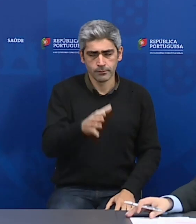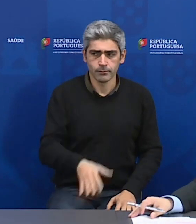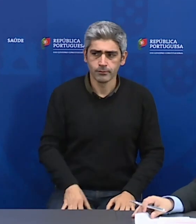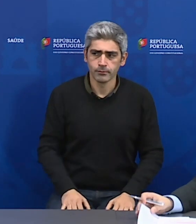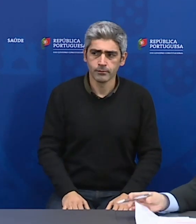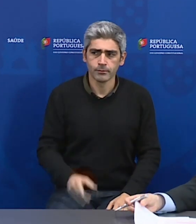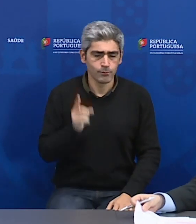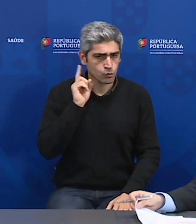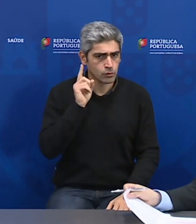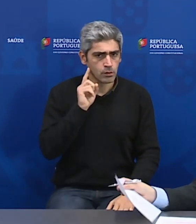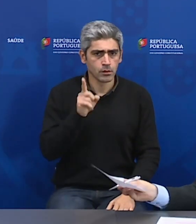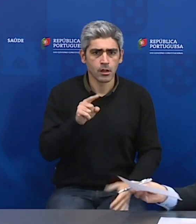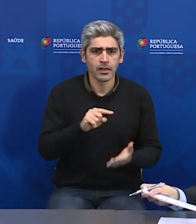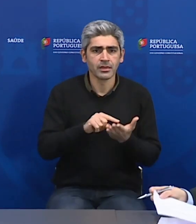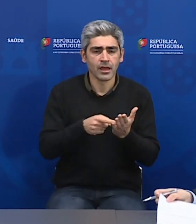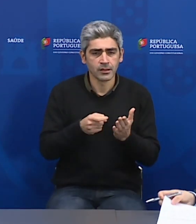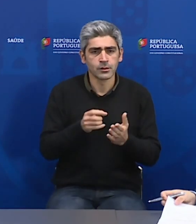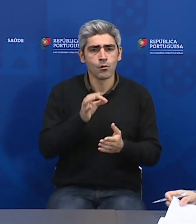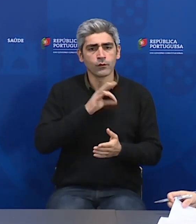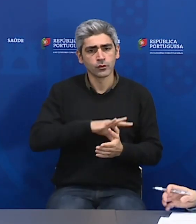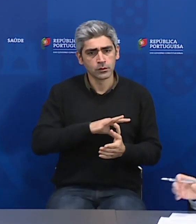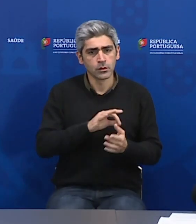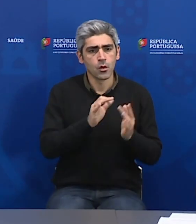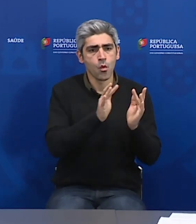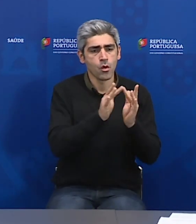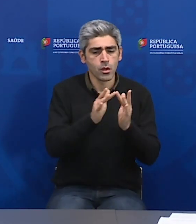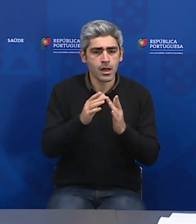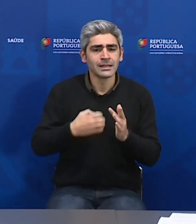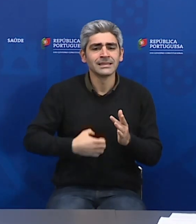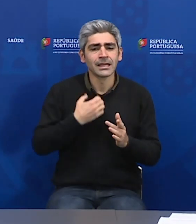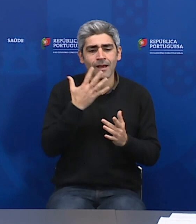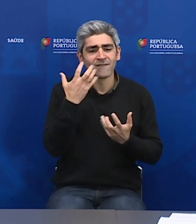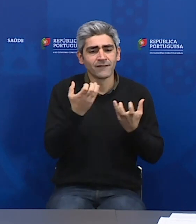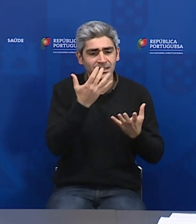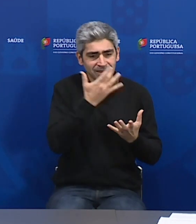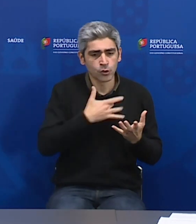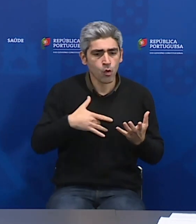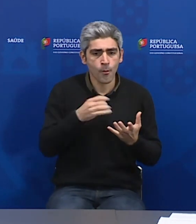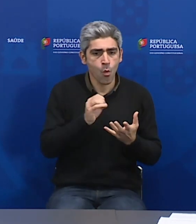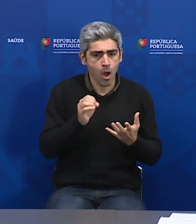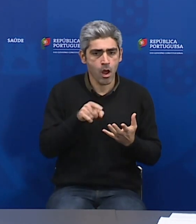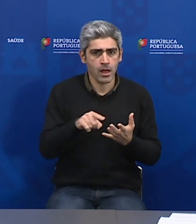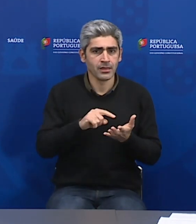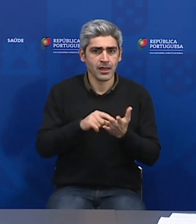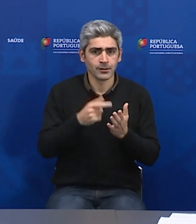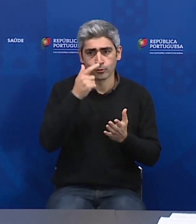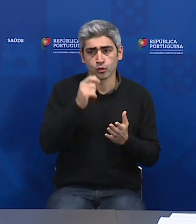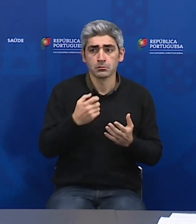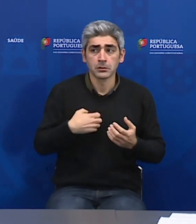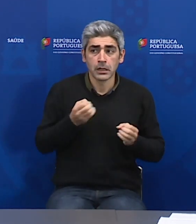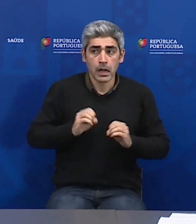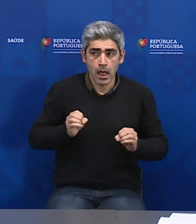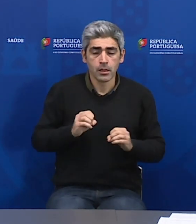Uma coisa que me parece importante, que são os testes aos profissionais, aos contactos assintomáticos. Eu não diria profissionais, os testes são uma pessoa assintomática.